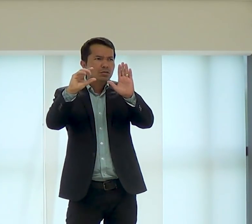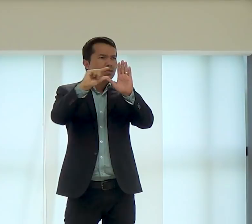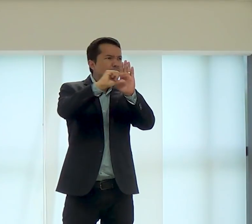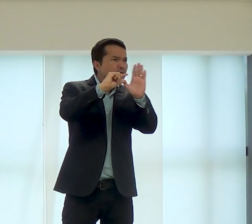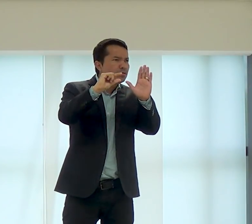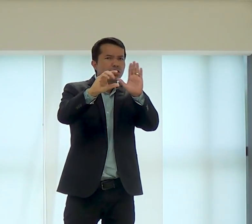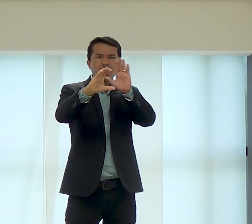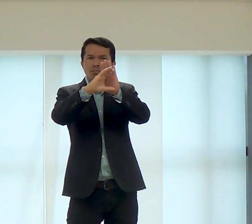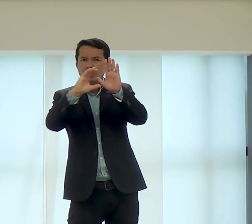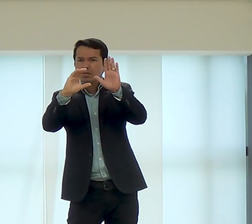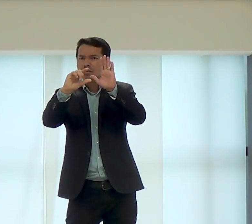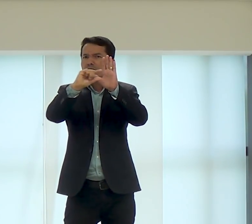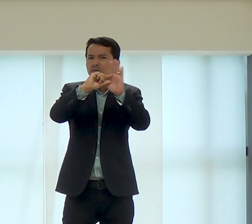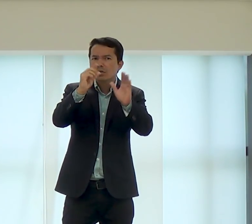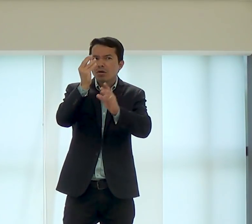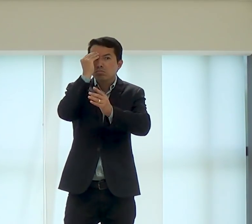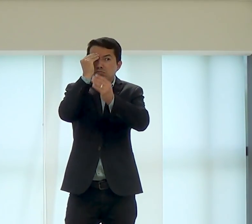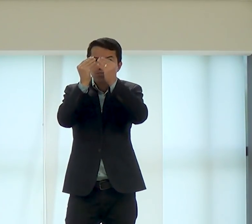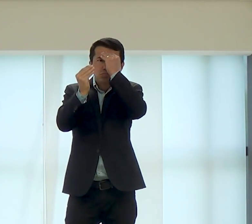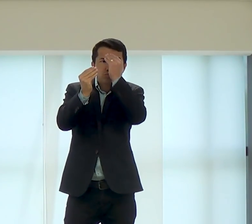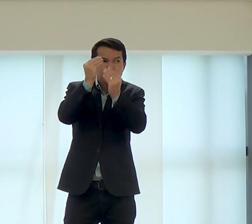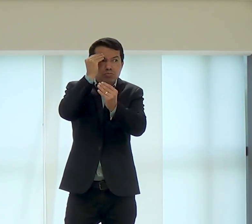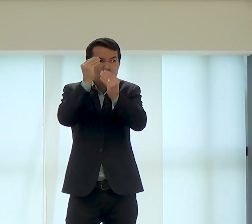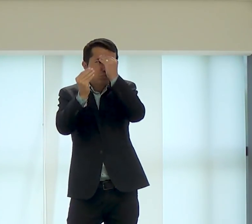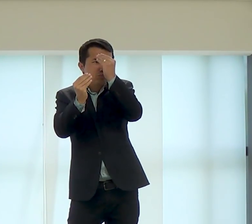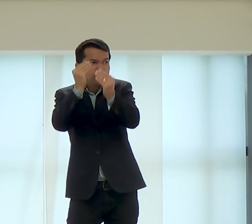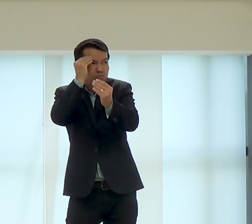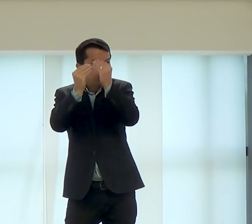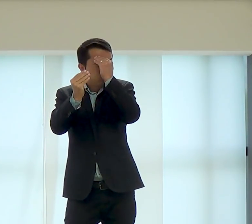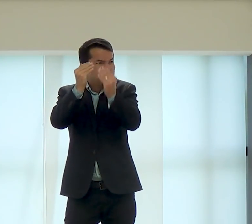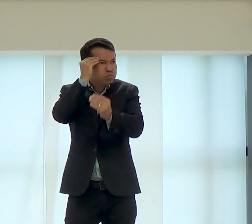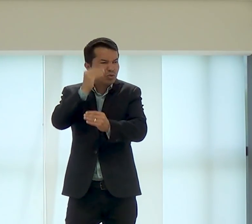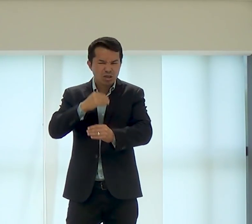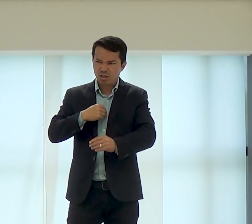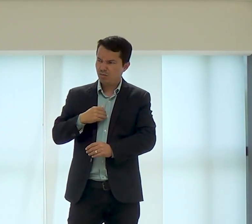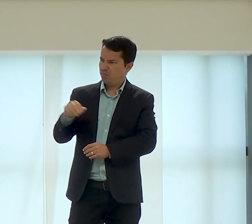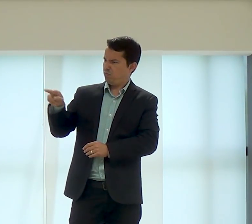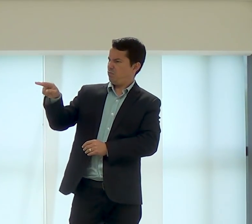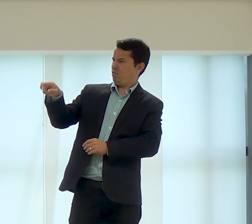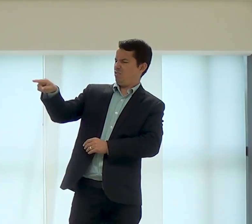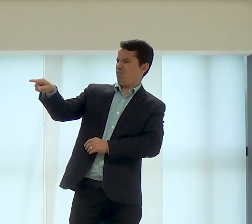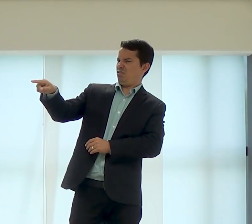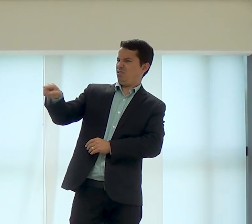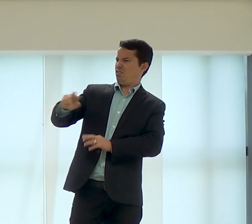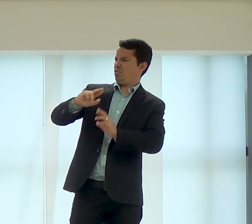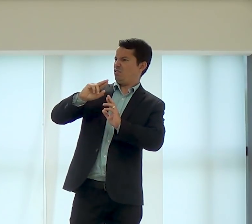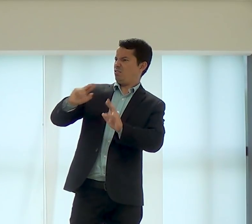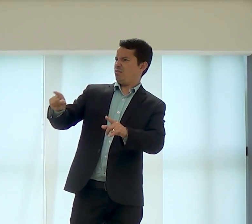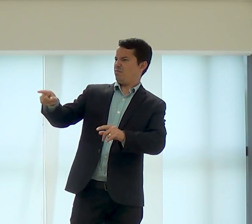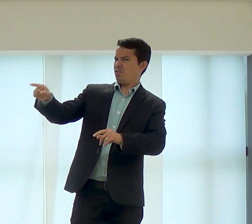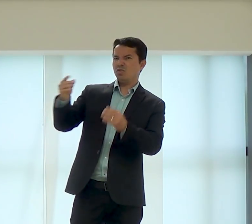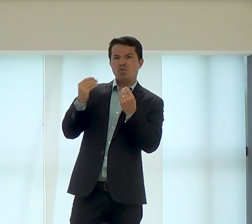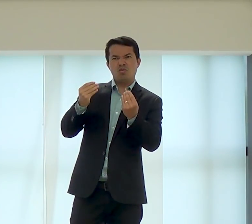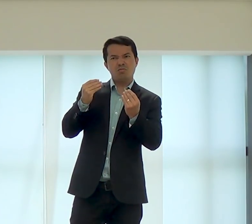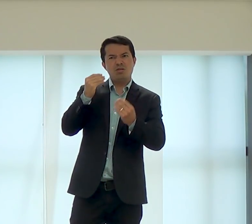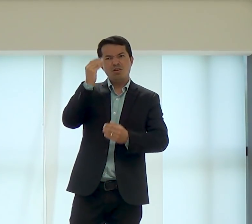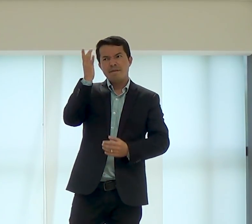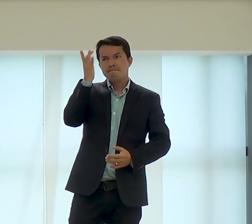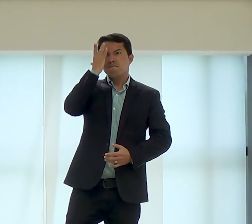o Almir, ele sempre compartilha, tem decorado, capítulos, textos da Bíblia, como ele